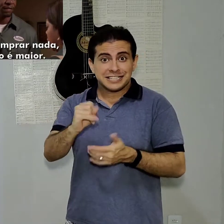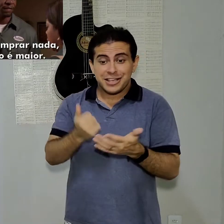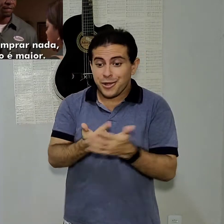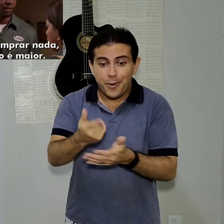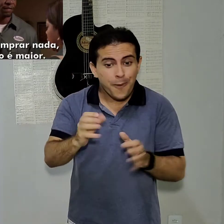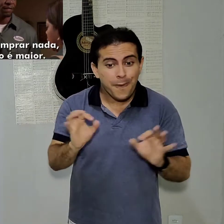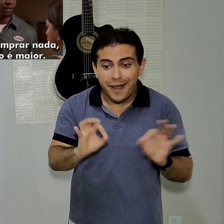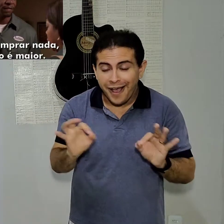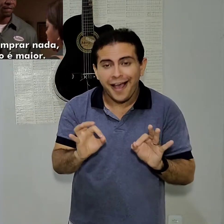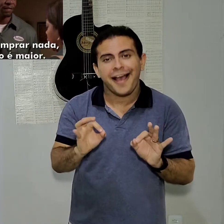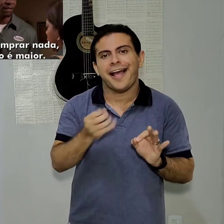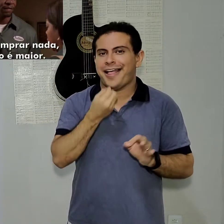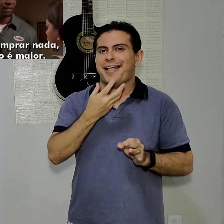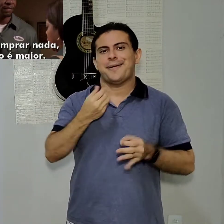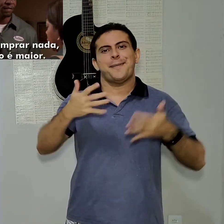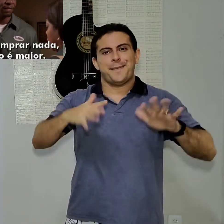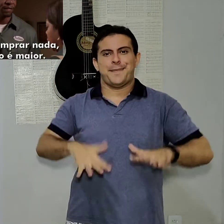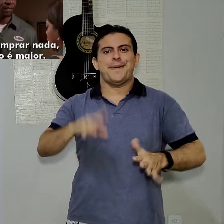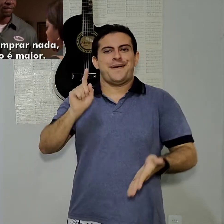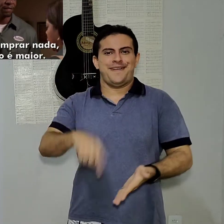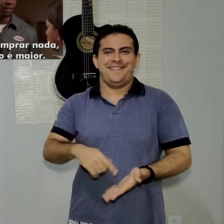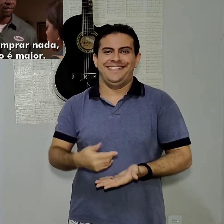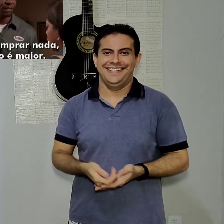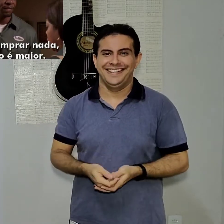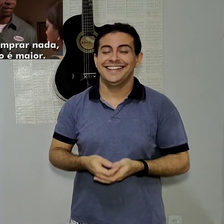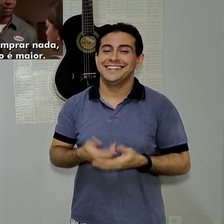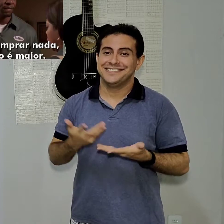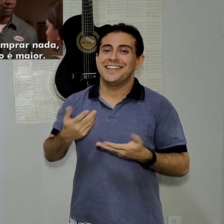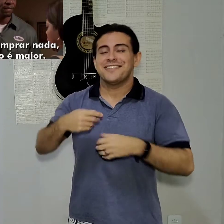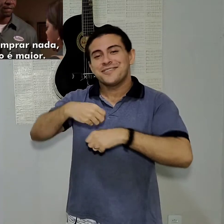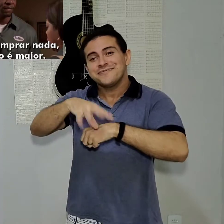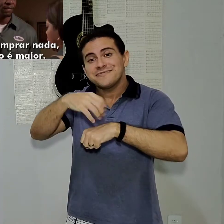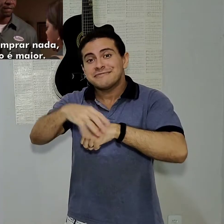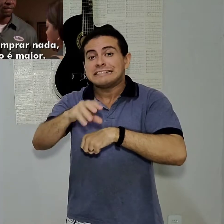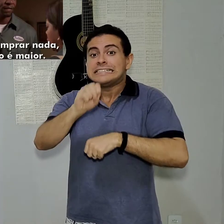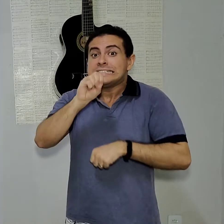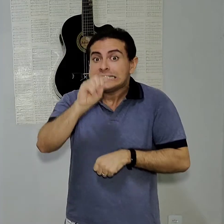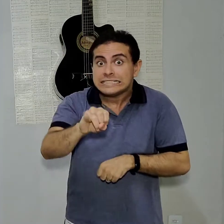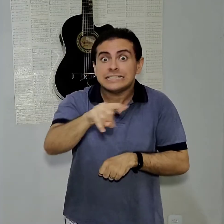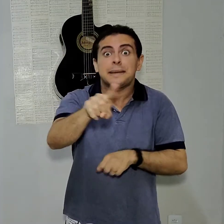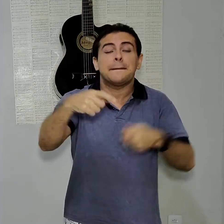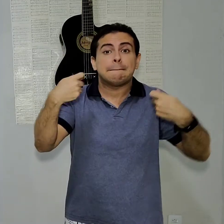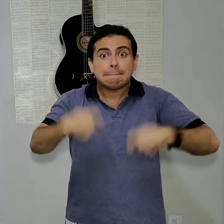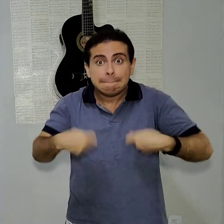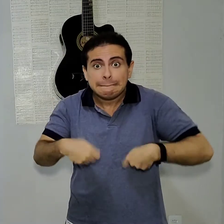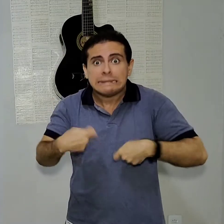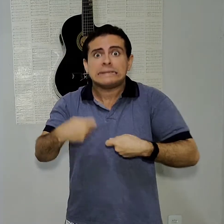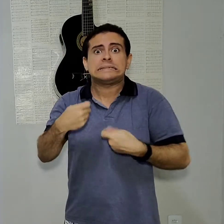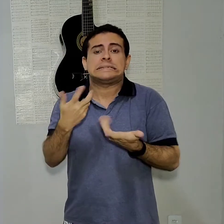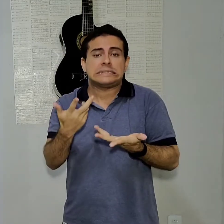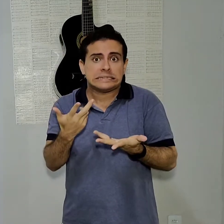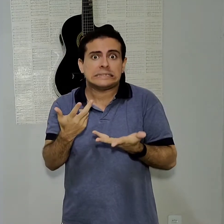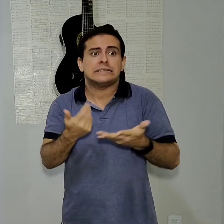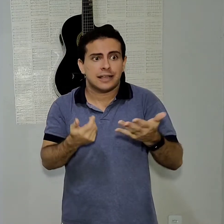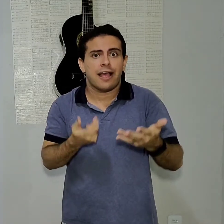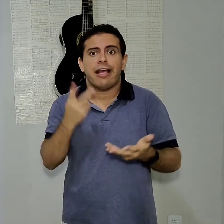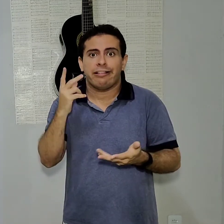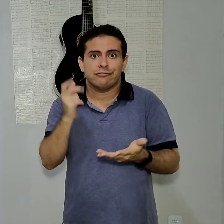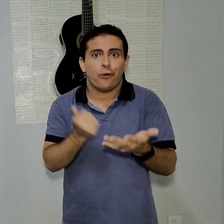Então, eu informei aqui alguns preços. Caso você esteja procurando, precisando de um aparelho, trocar o aparelho. Então,